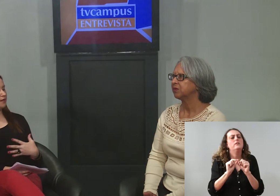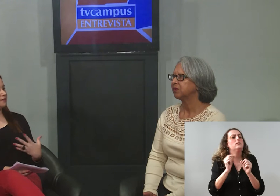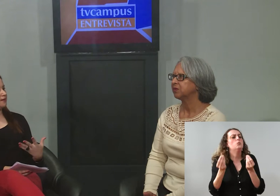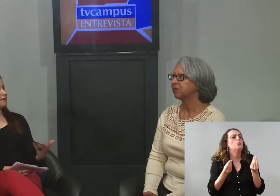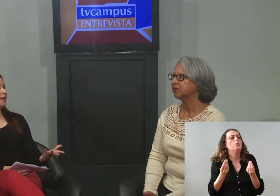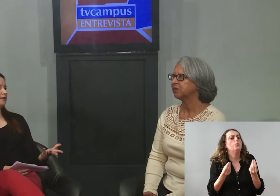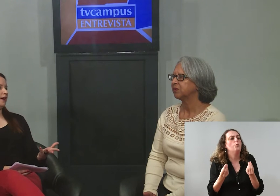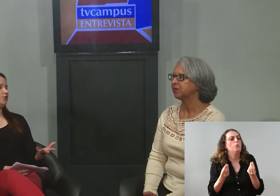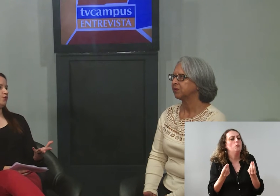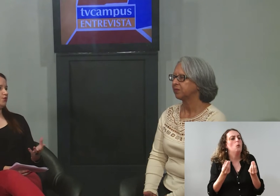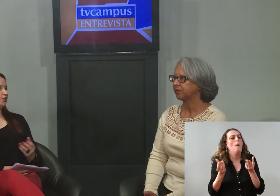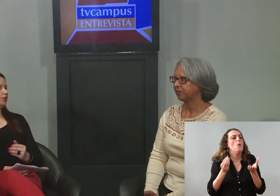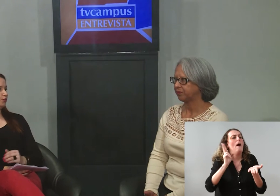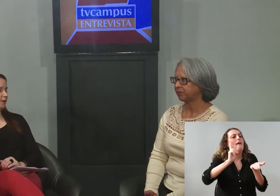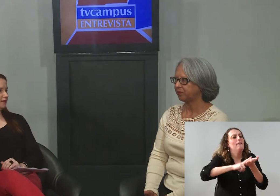é que está essa realidade hoje no país?